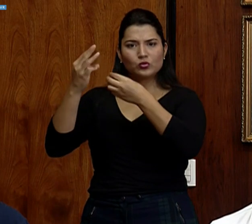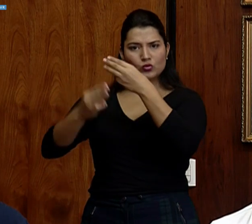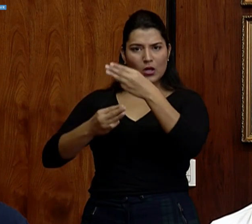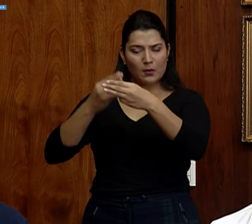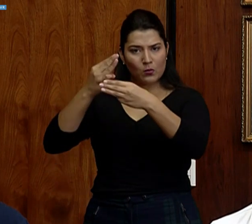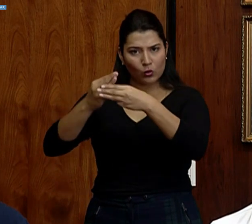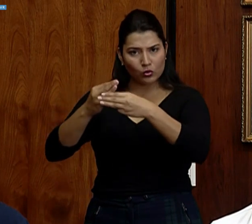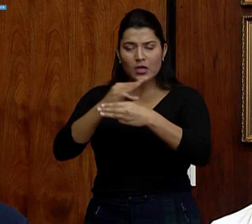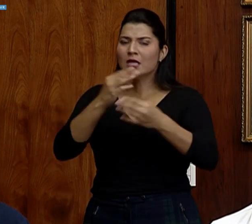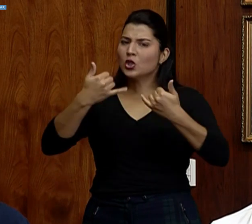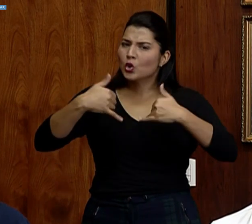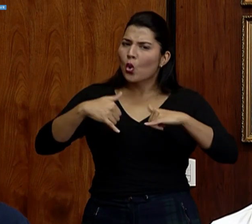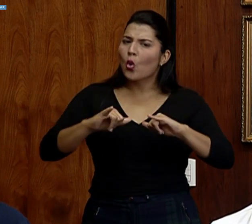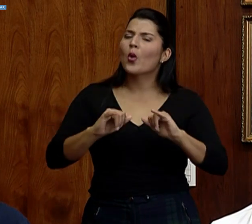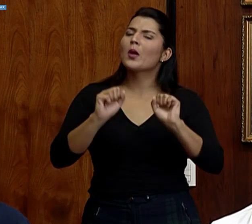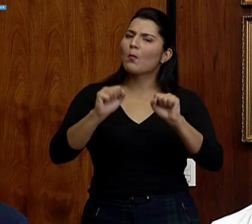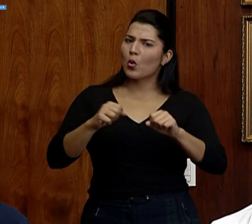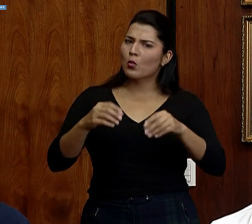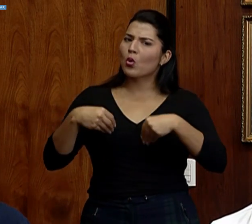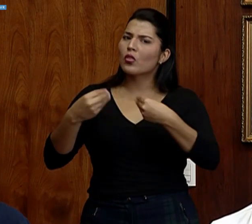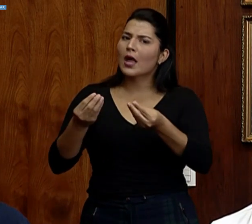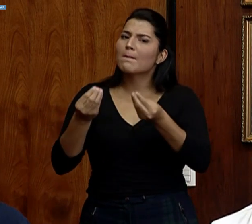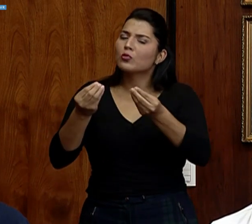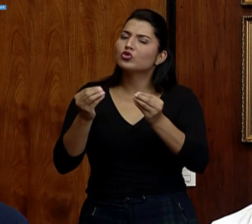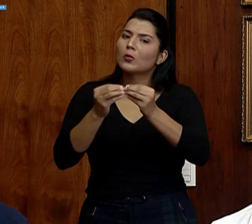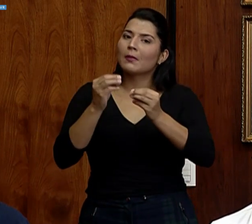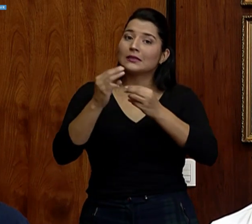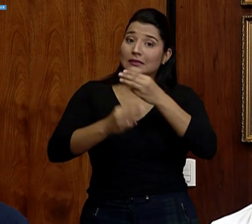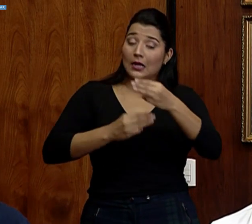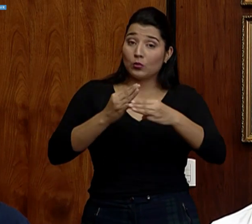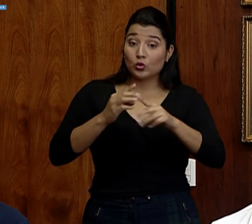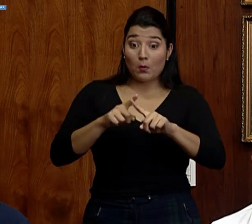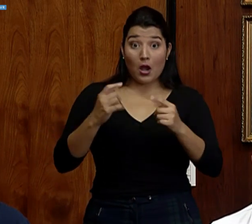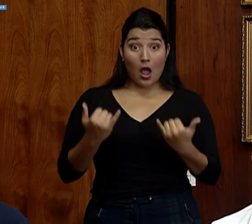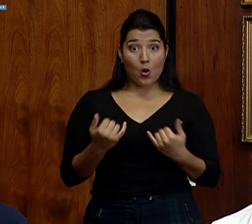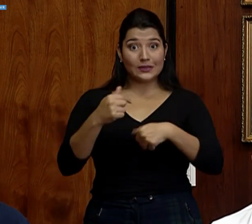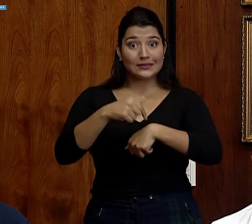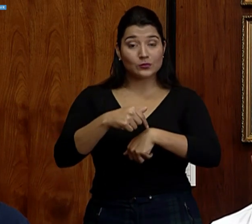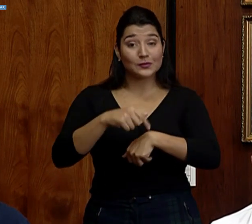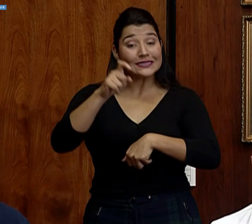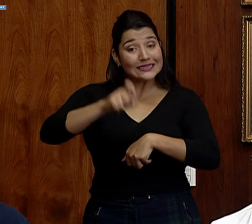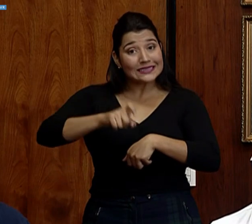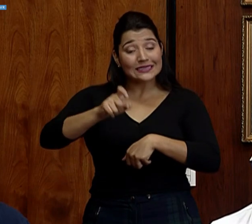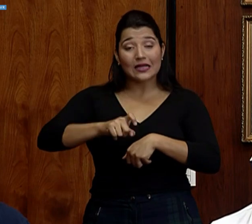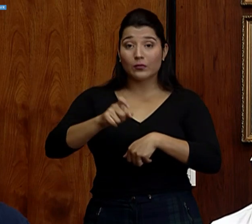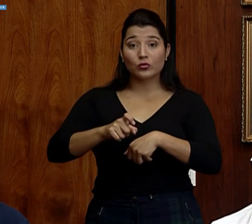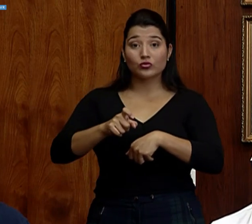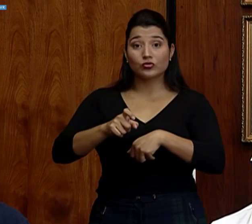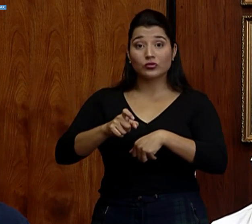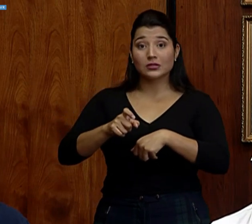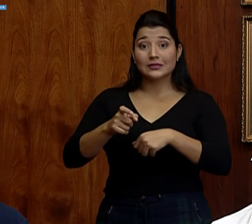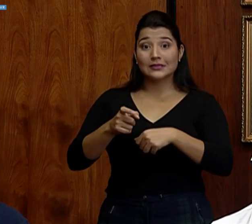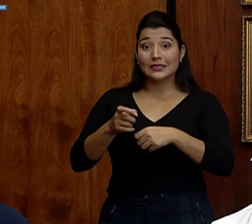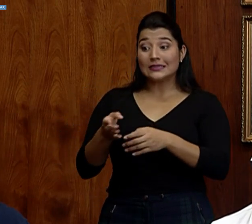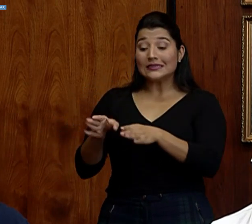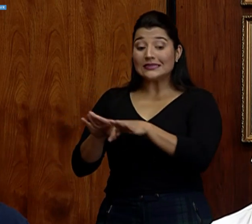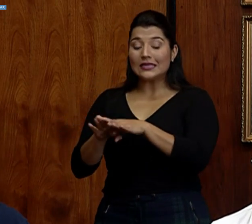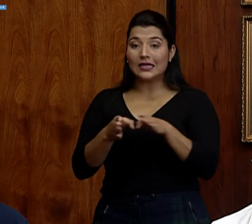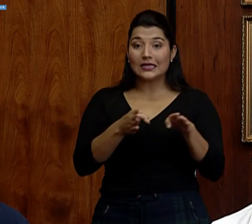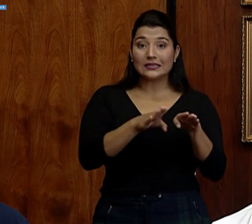y que todavía tenemos muchísimo más que darle al mundo, pero en este momento necesitamos cerrar las trincheras,